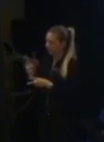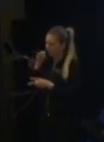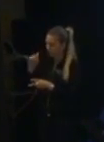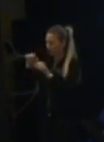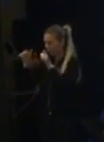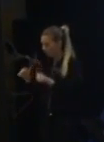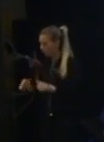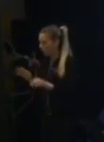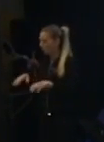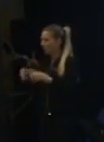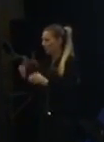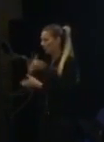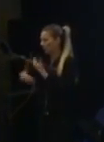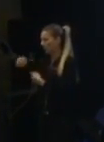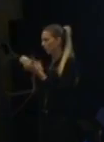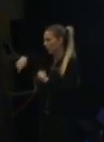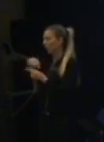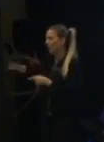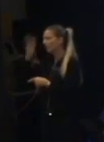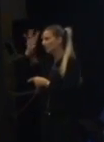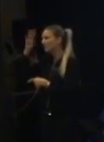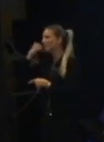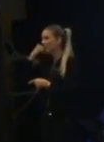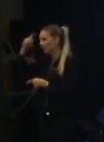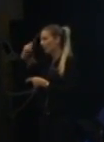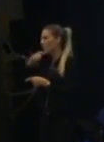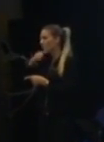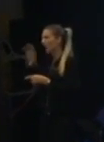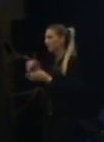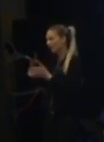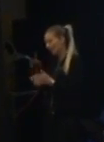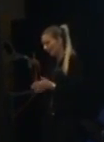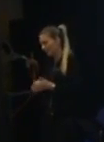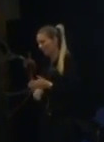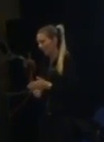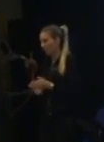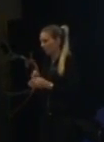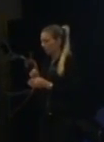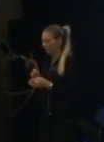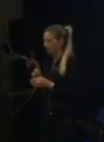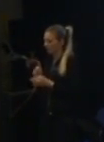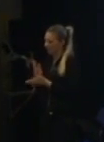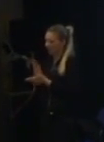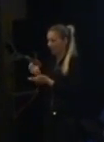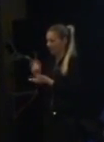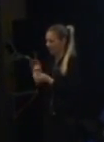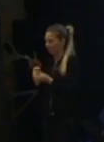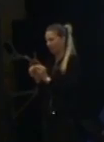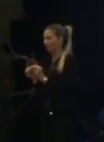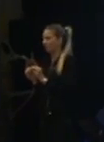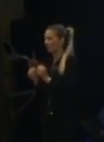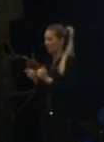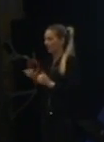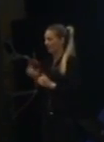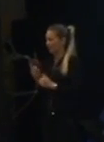samarbetat runt egentligen. Det är hans fantasilekare som har pappa skrivit och säkert förnulat till det. Men Kristoffer Robin ligger